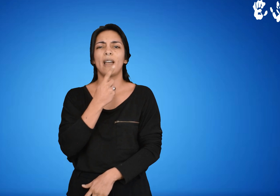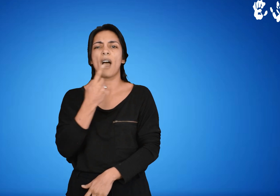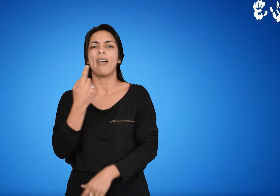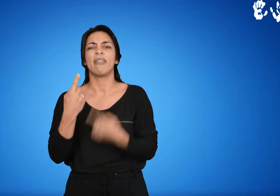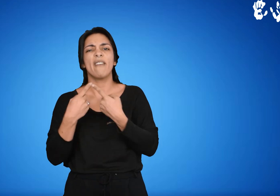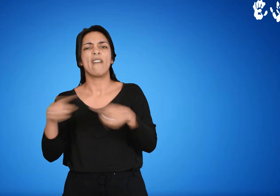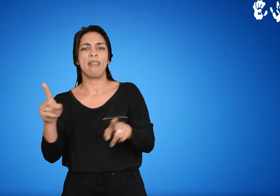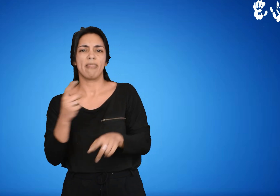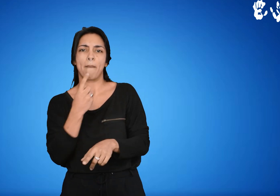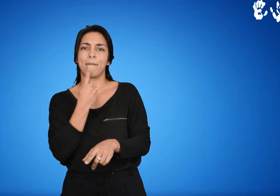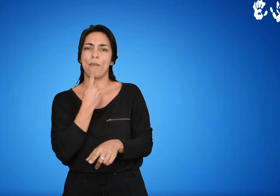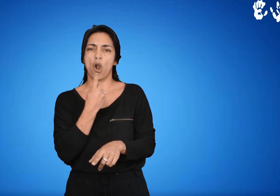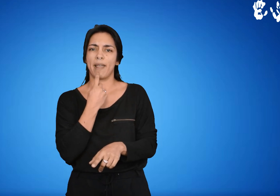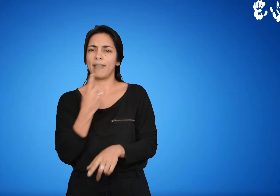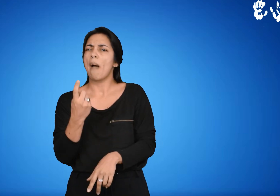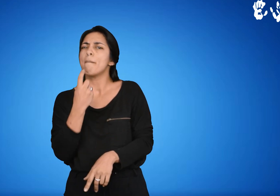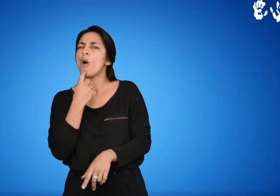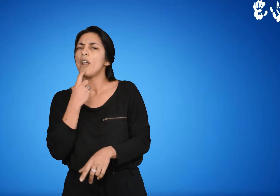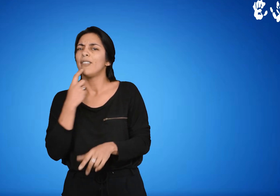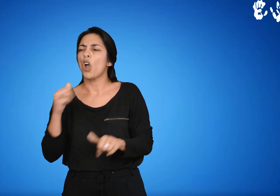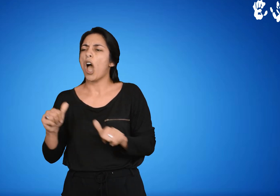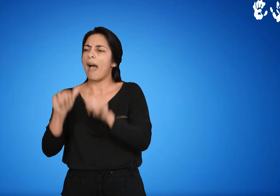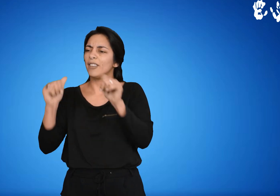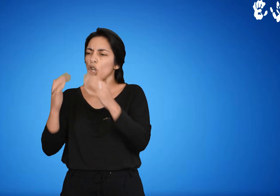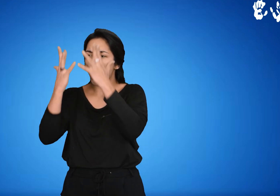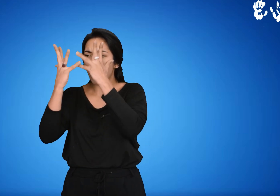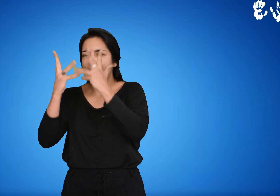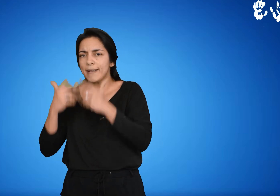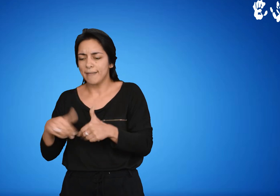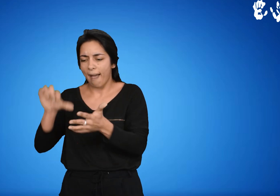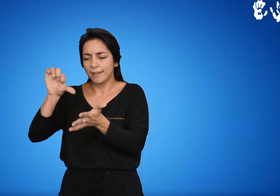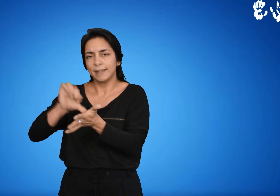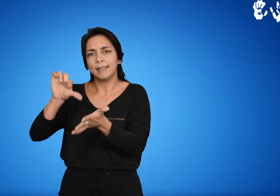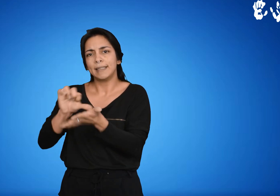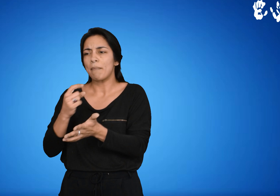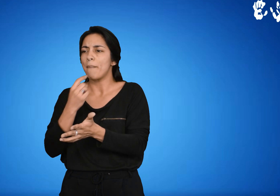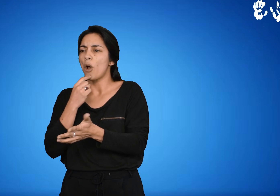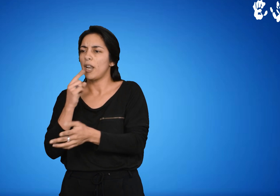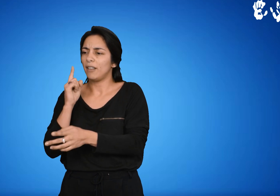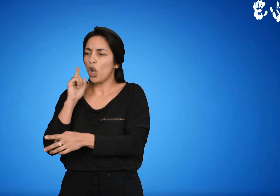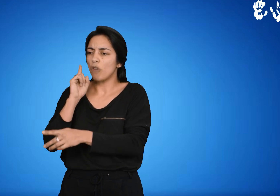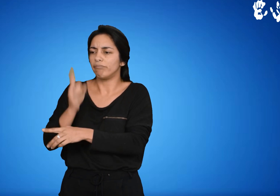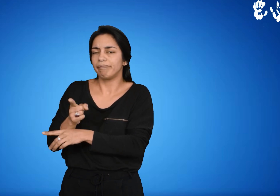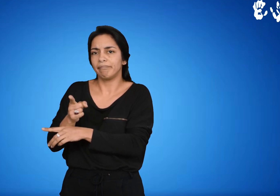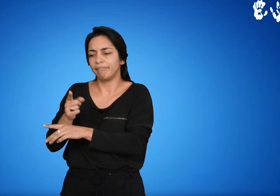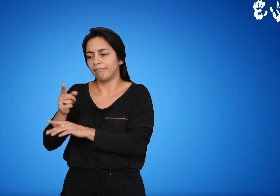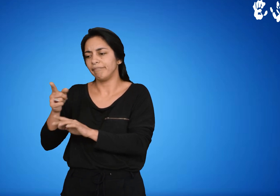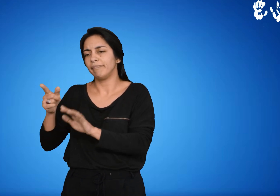Filosofía política y política no son lo mismo. La política y es la acción en sí de organizar sistemas